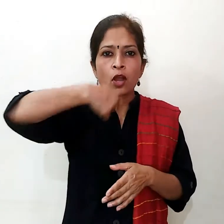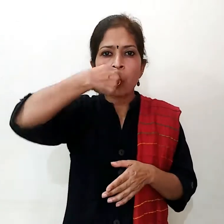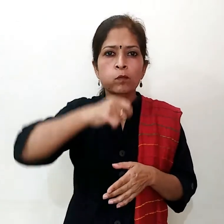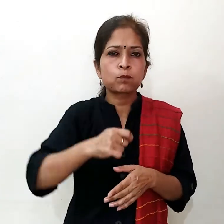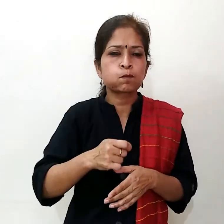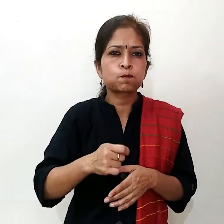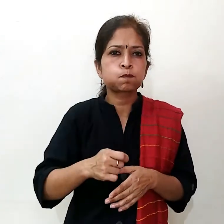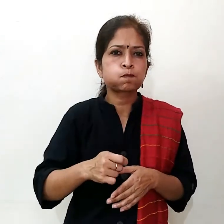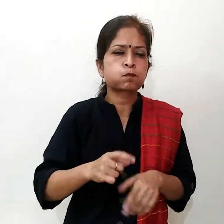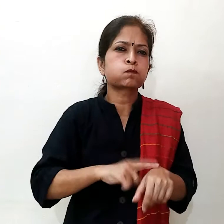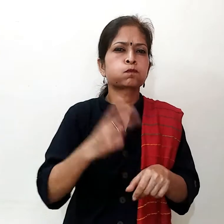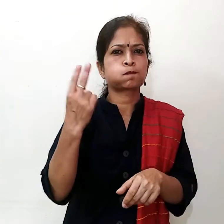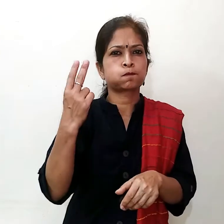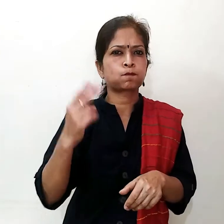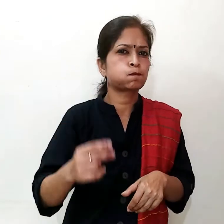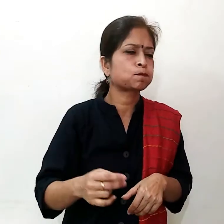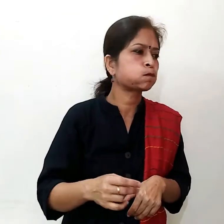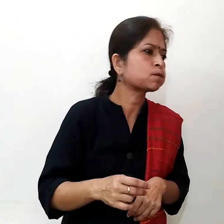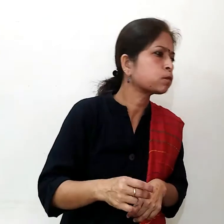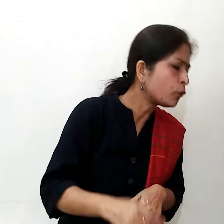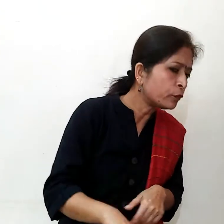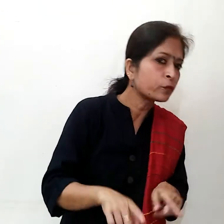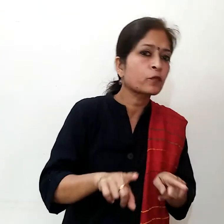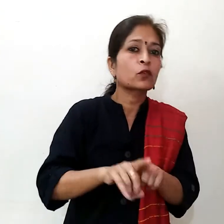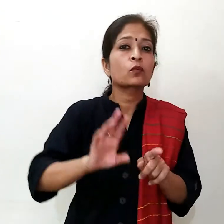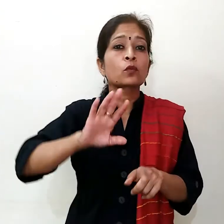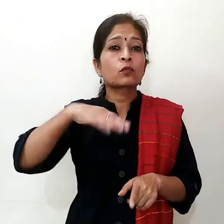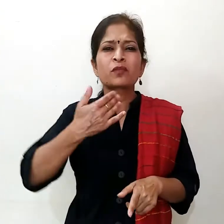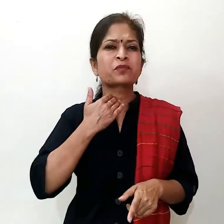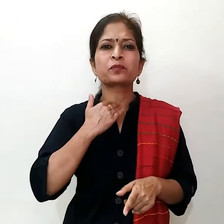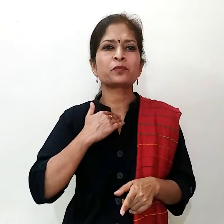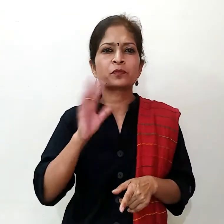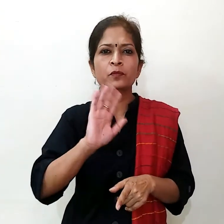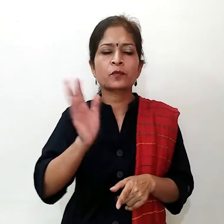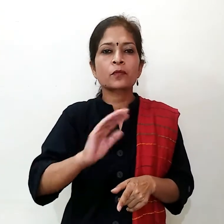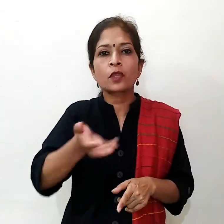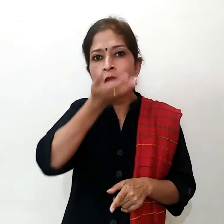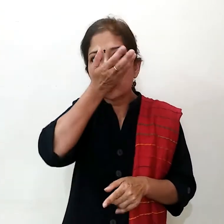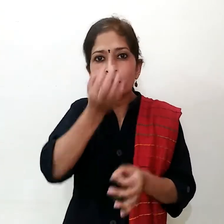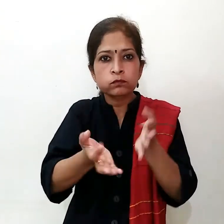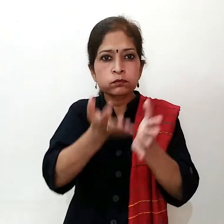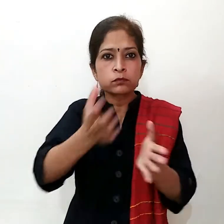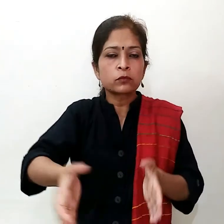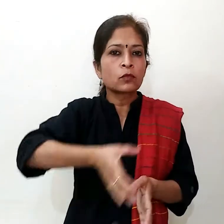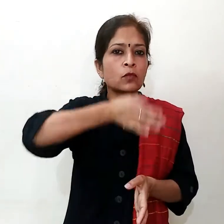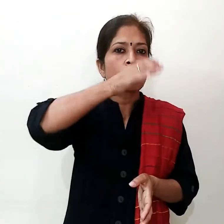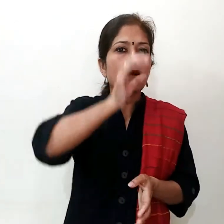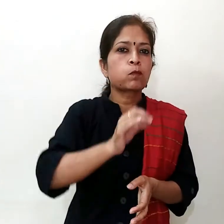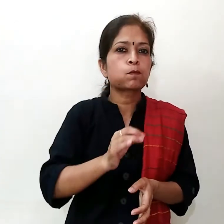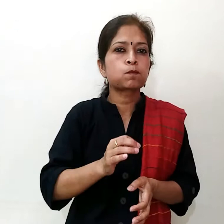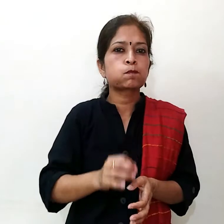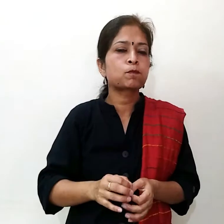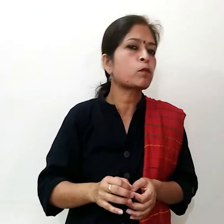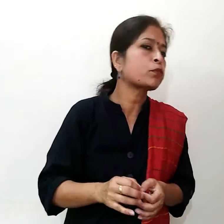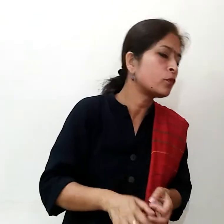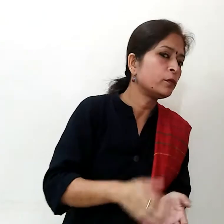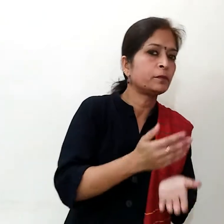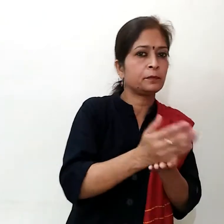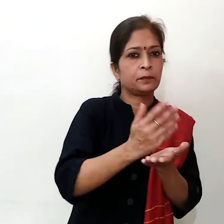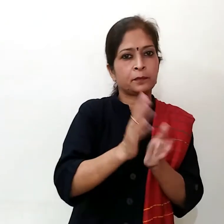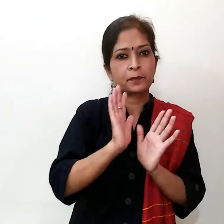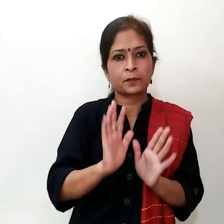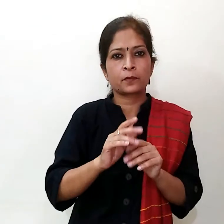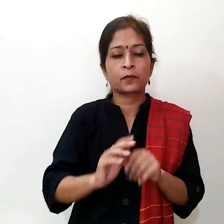मिनट तो कुला करते रहें इसके बाद इसको पिये ला इसको बाहत होते हैं और इसके तुरंत बाद गरम बानी से कुला करके इसको